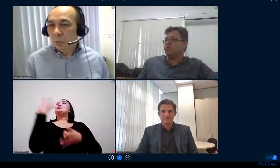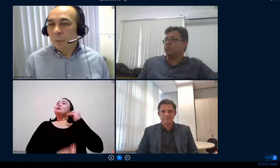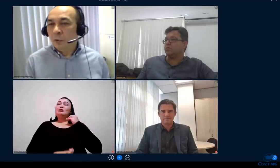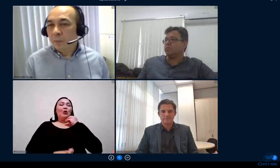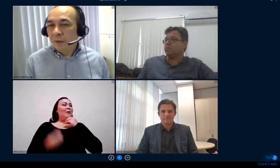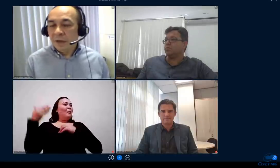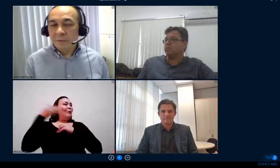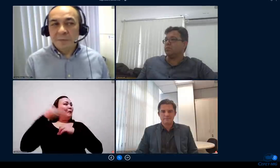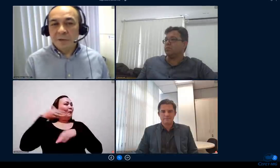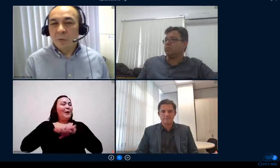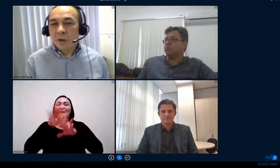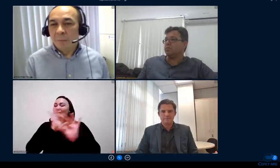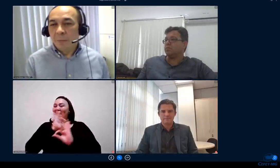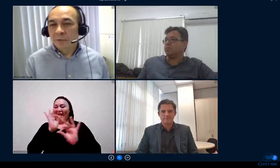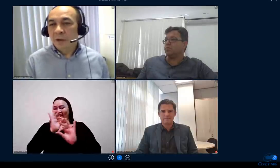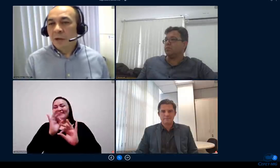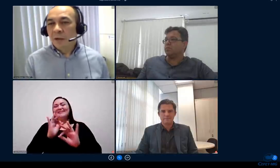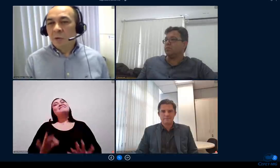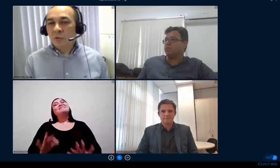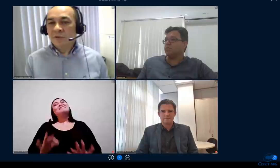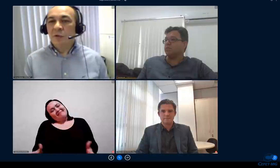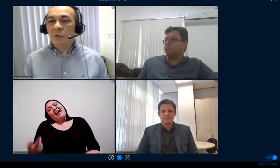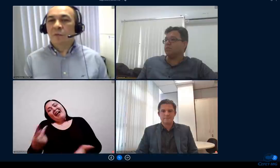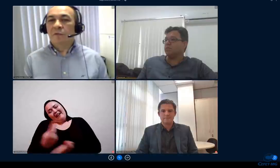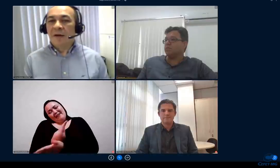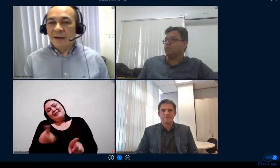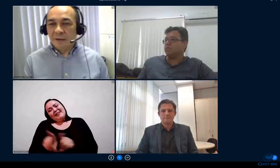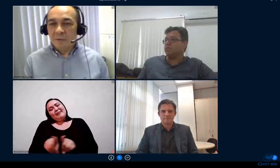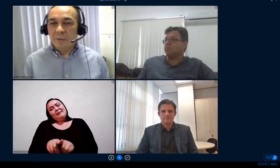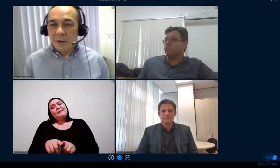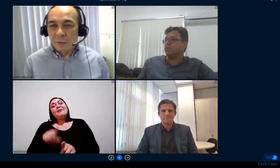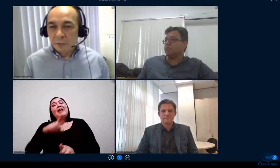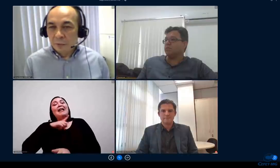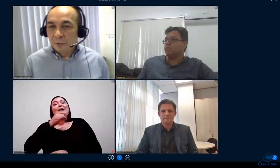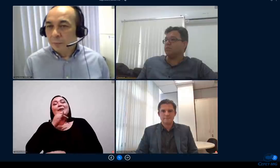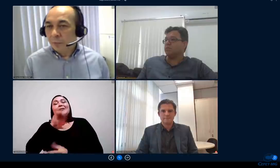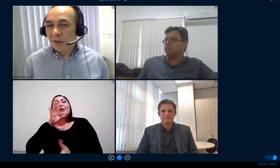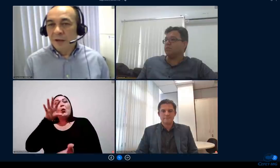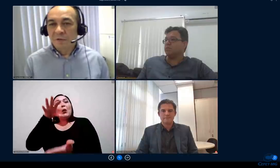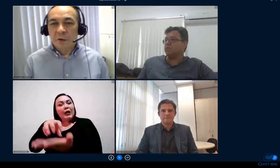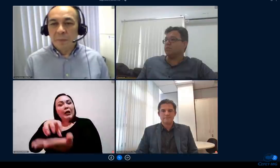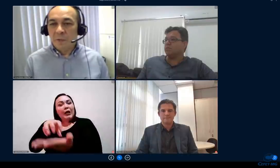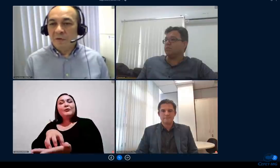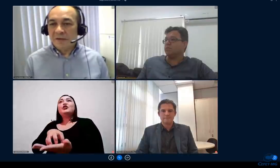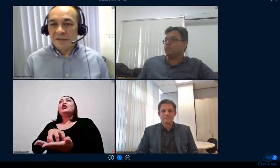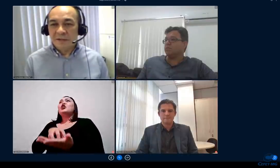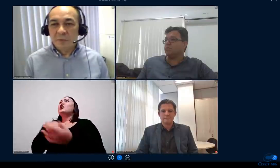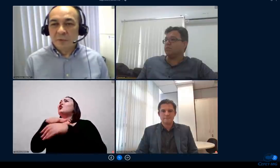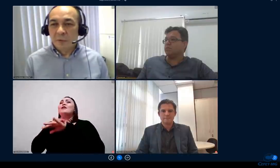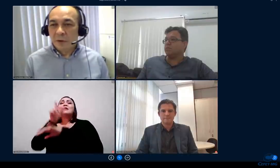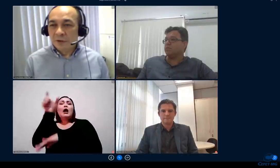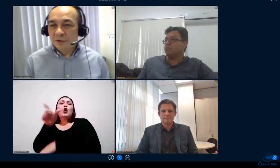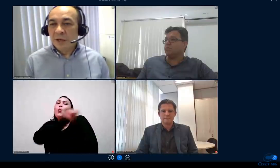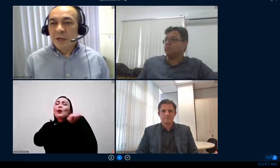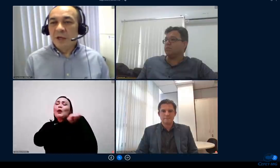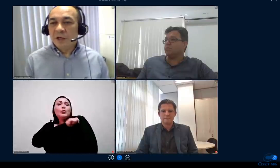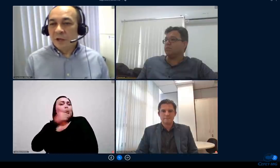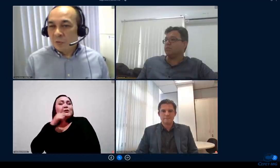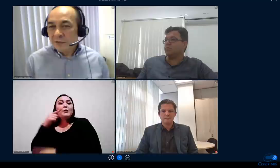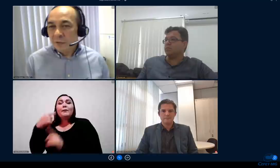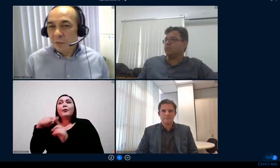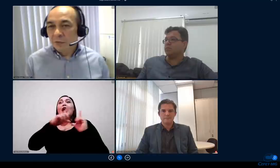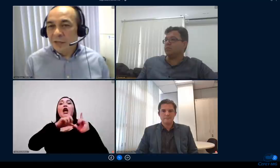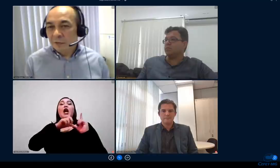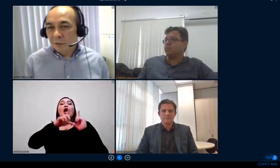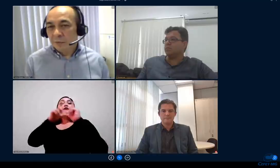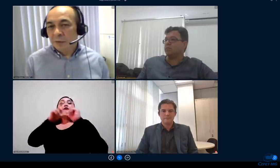um grupo muito pequeno por exemplo eu tenho um campus que não conseguiu falar com o aluno porque ele foi para uma fazenda muito longe e ele